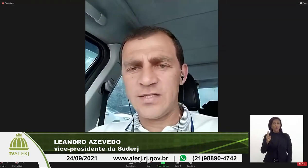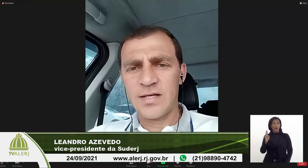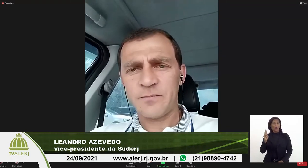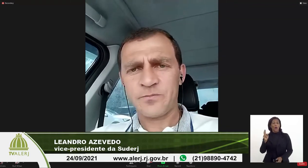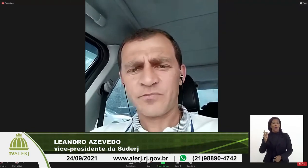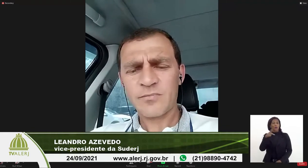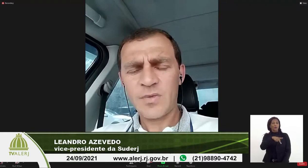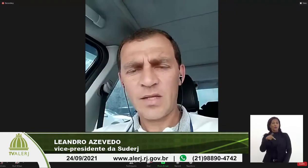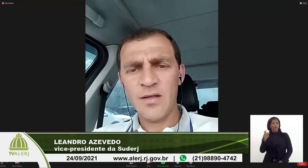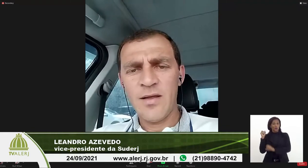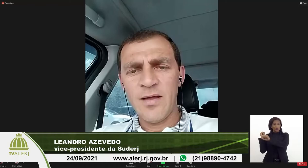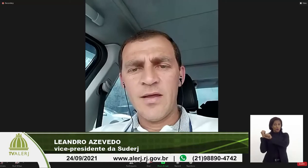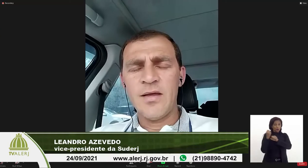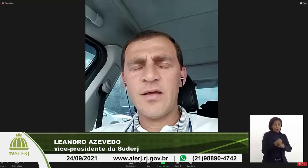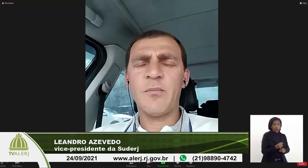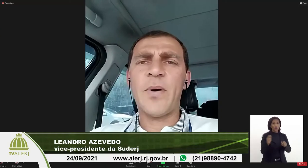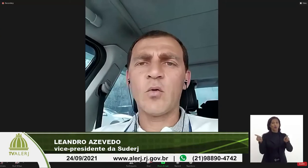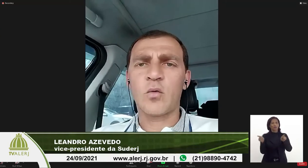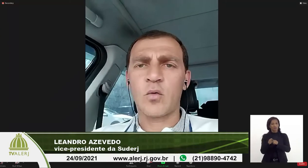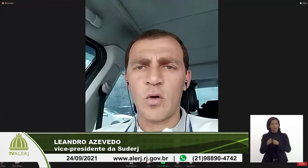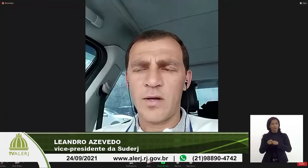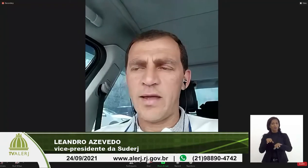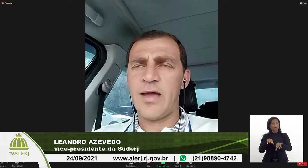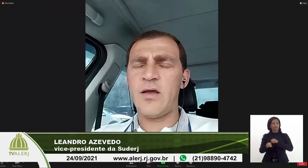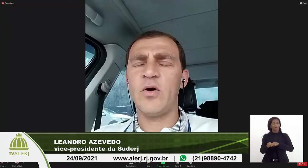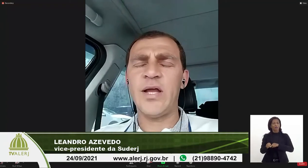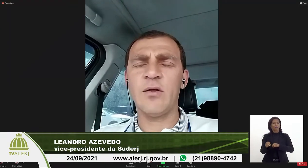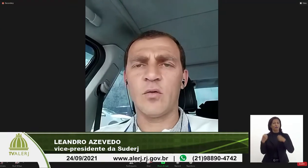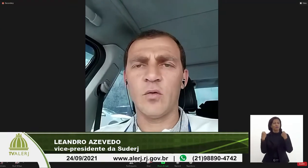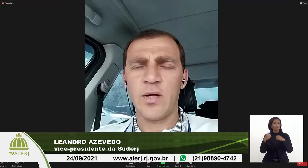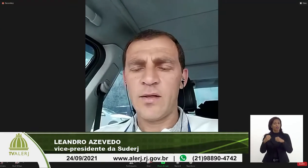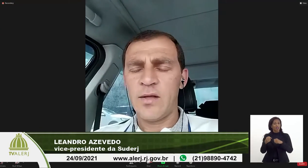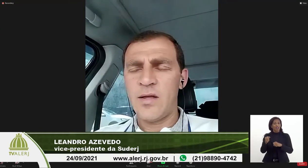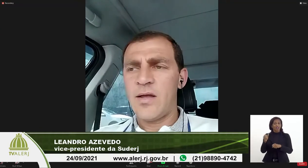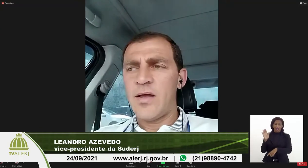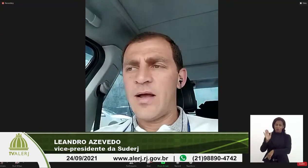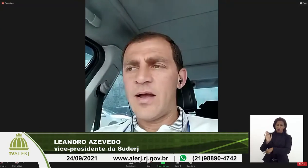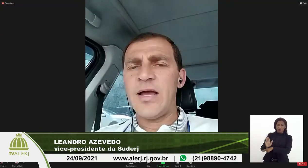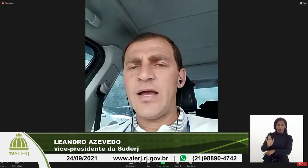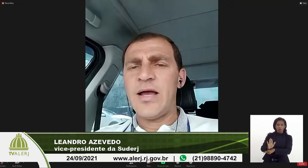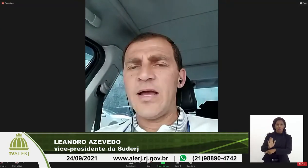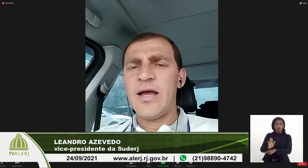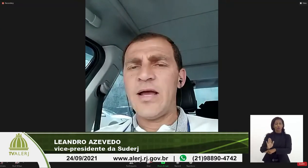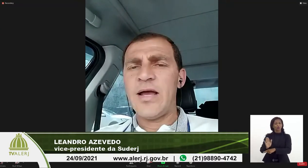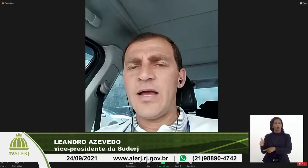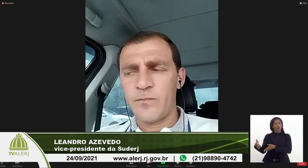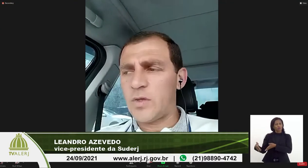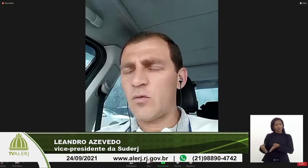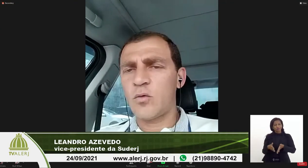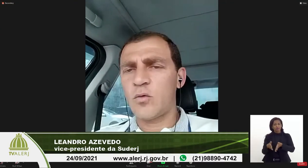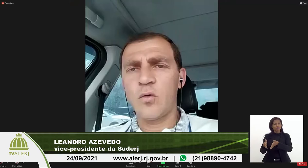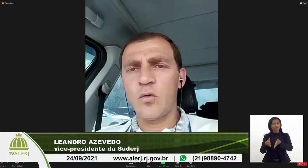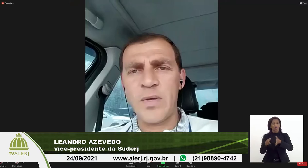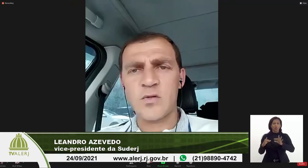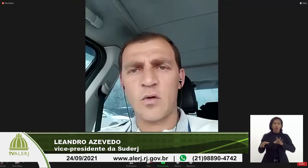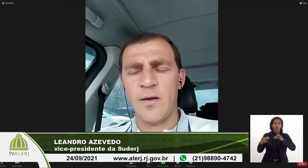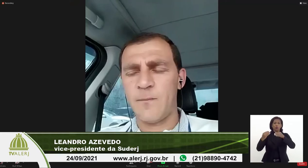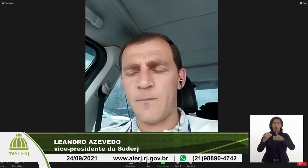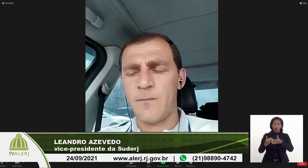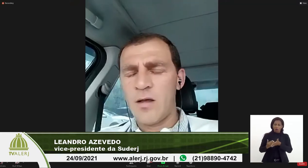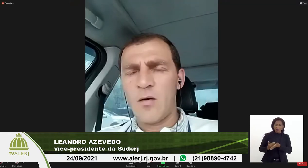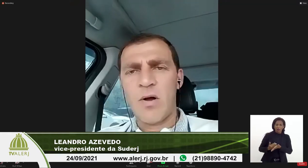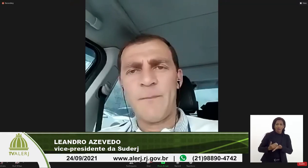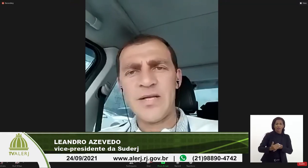física, e que pautou e orientou o nosso caminho. Então, tudo começou